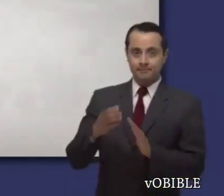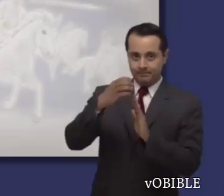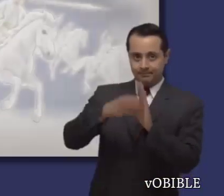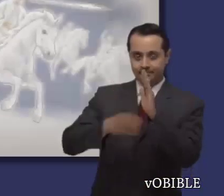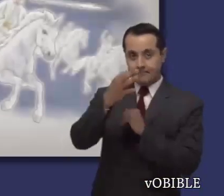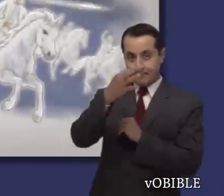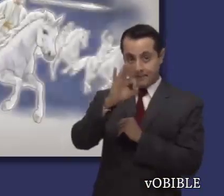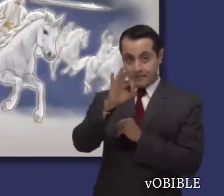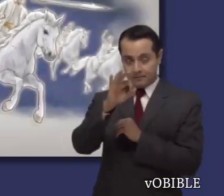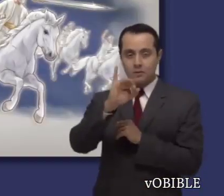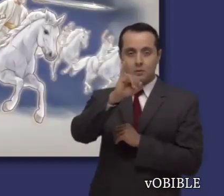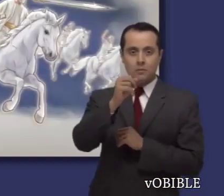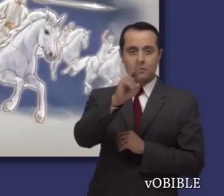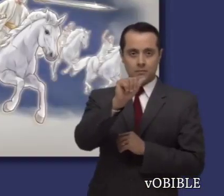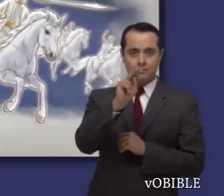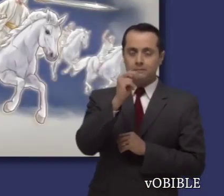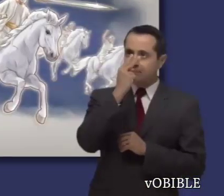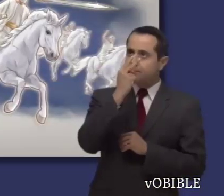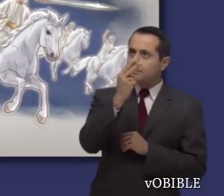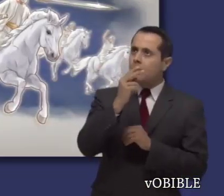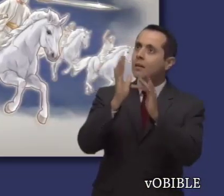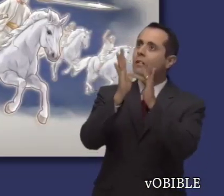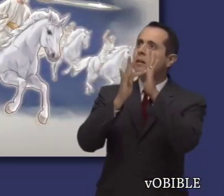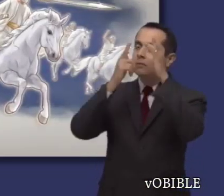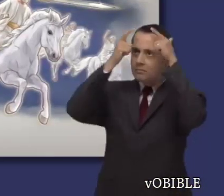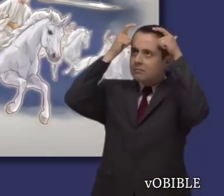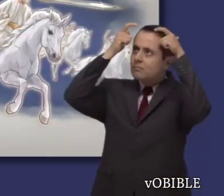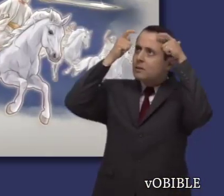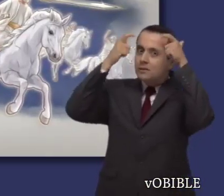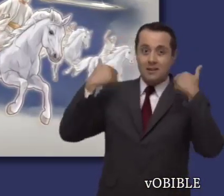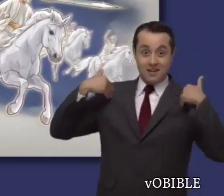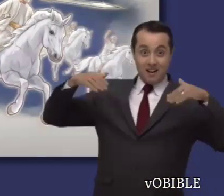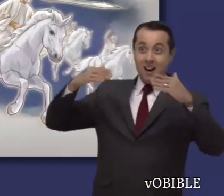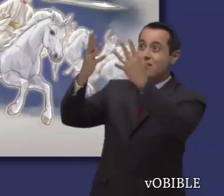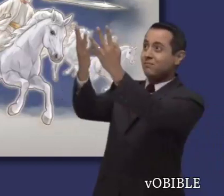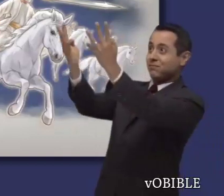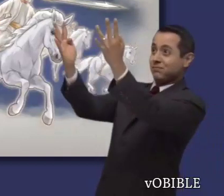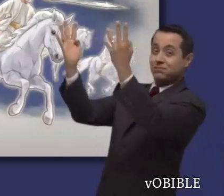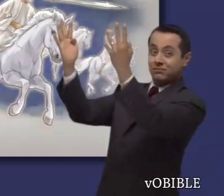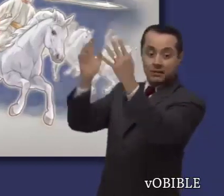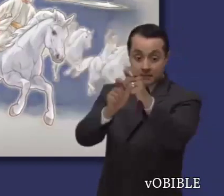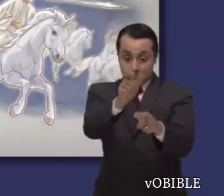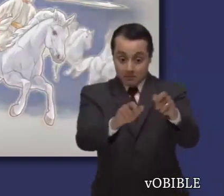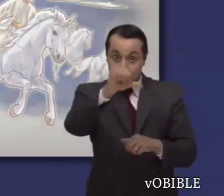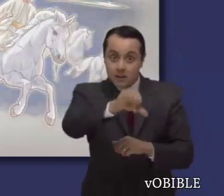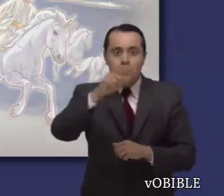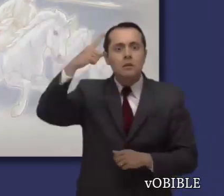En el capítulo 19 Juan ve que Jesús y sus ejércitos celestiales acaban con los malvados.